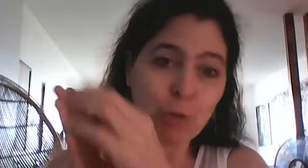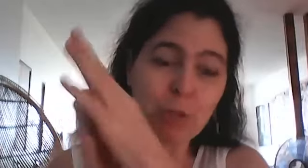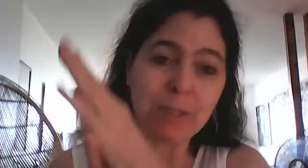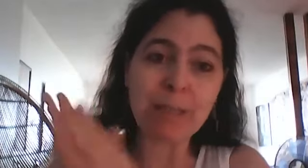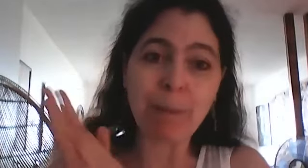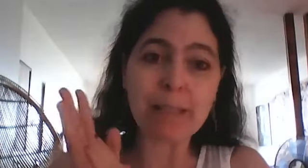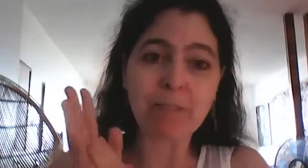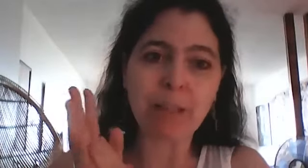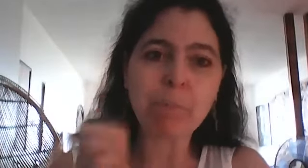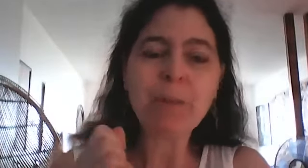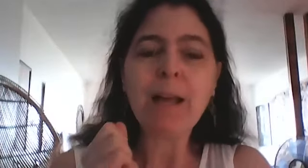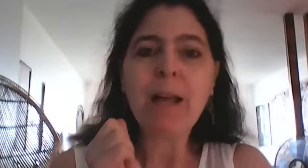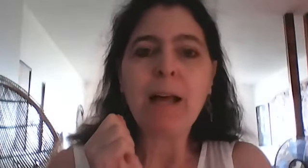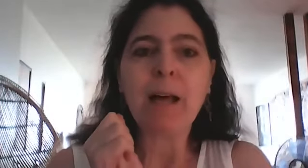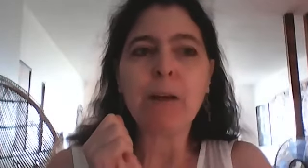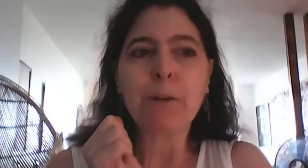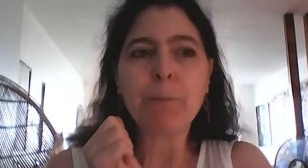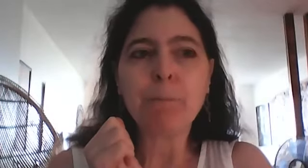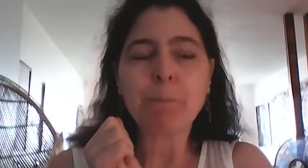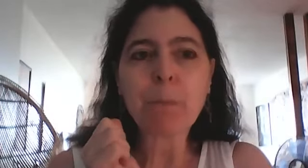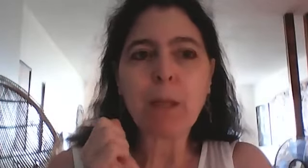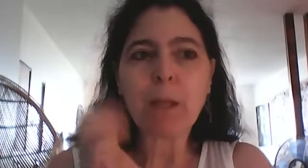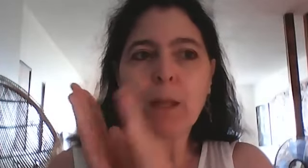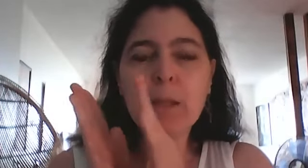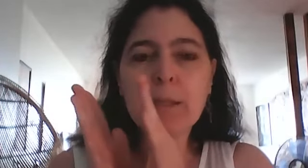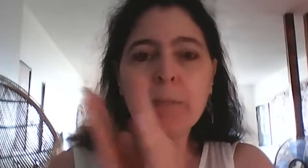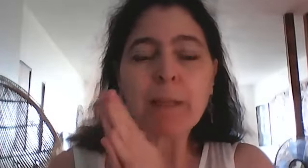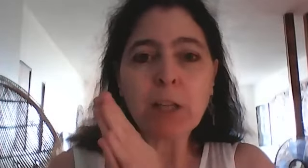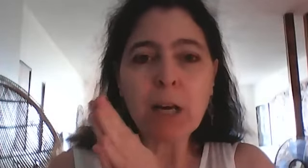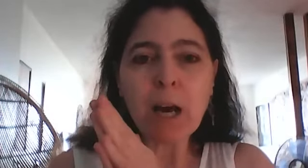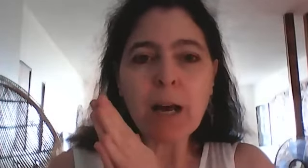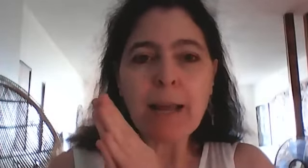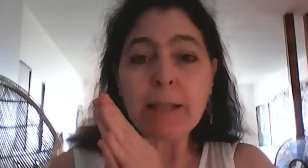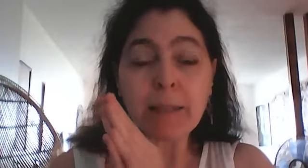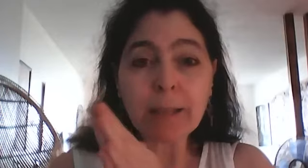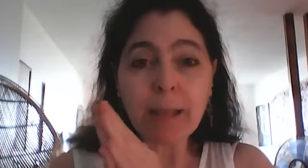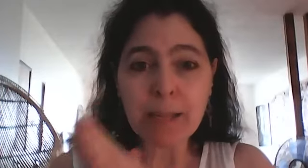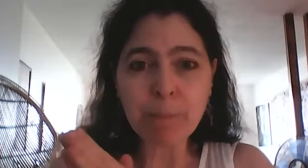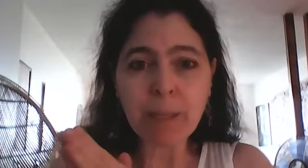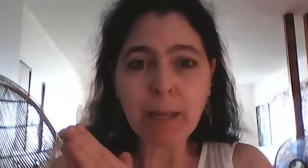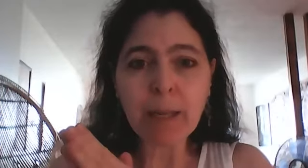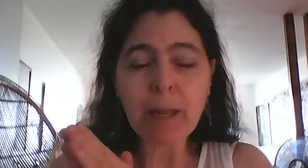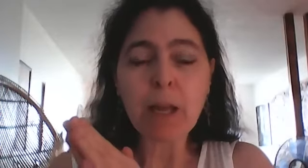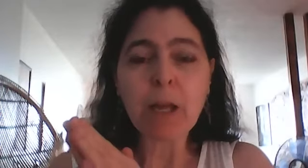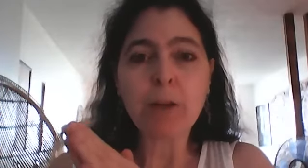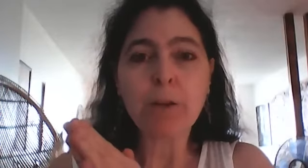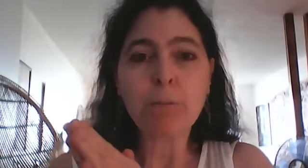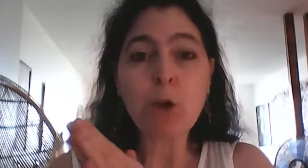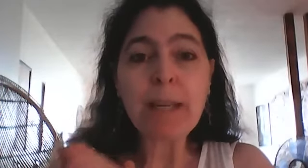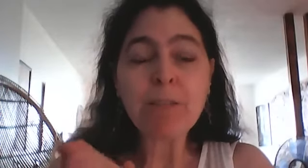toucher aussi ses plans divins cette méthode là elle est très très inspirée d'un livre